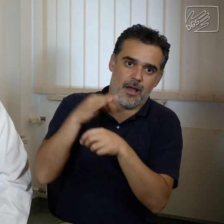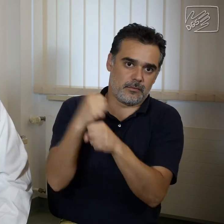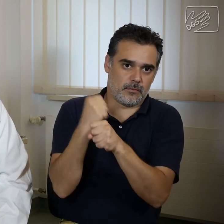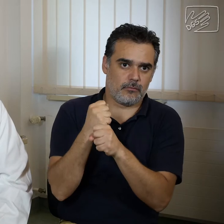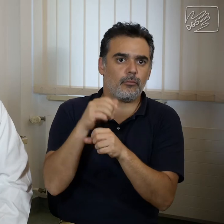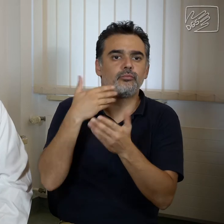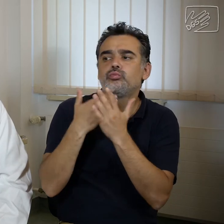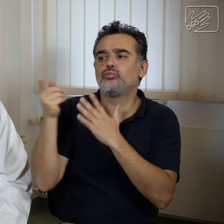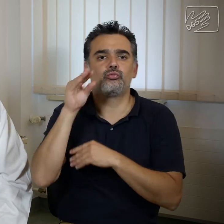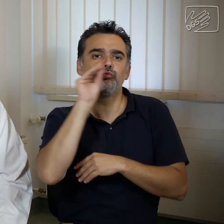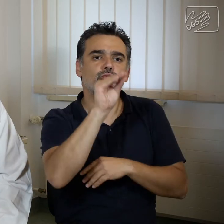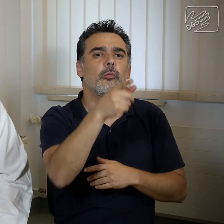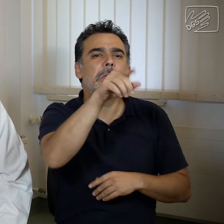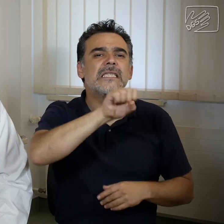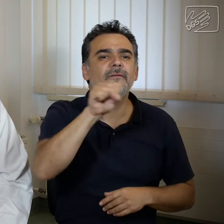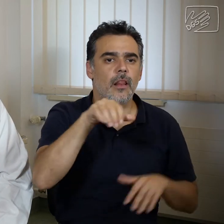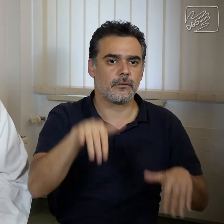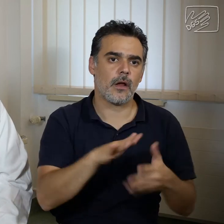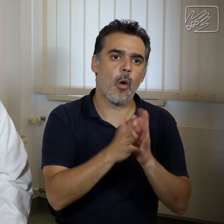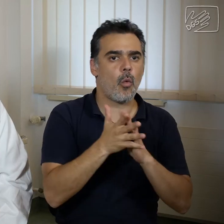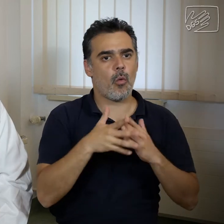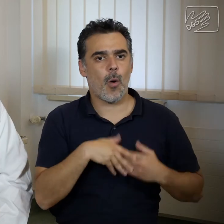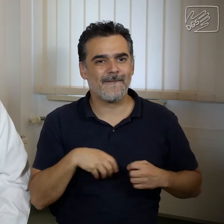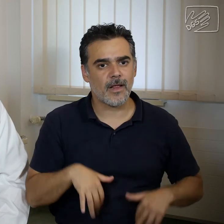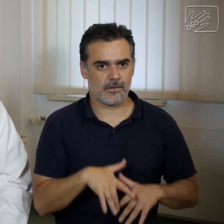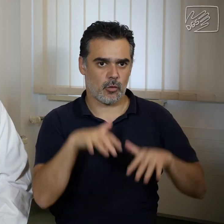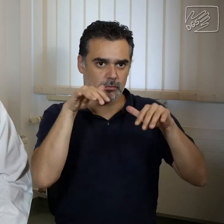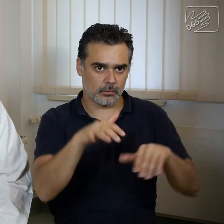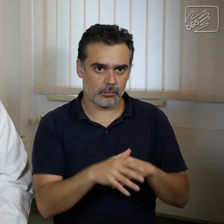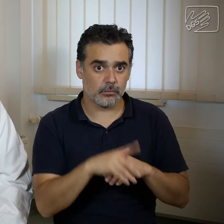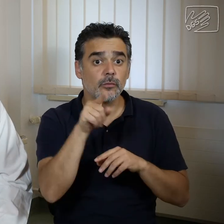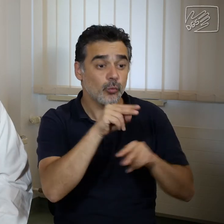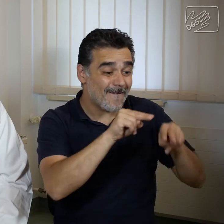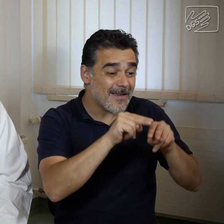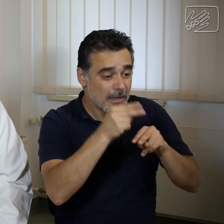sagen, habt eine Syphilis oder ihr habt Filzläuse. dann könnt ihr im restlichen Video sehen, was das genau bedeutet.